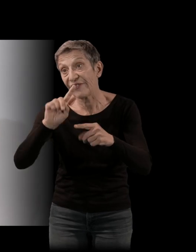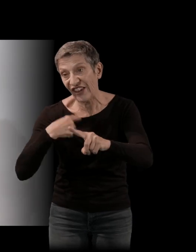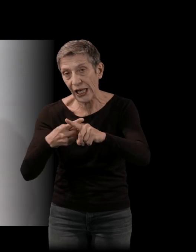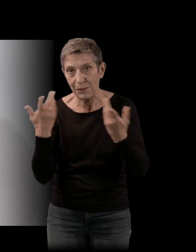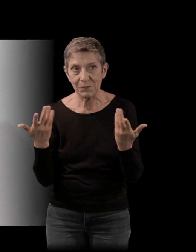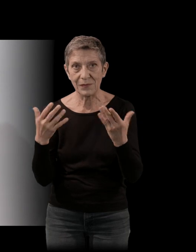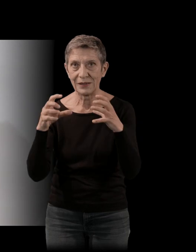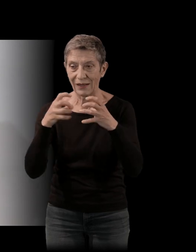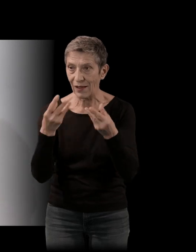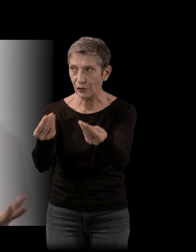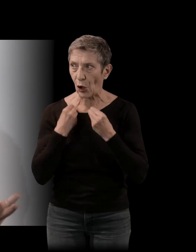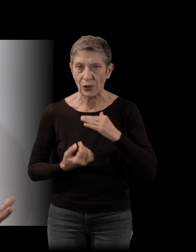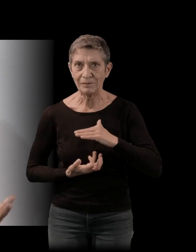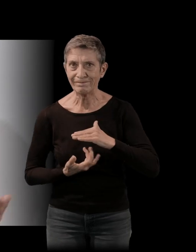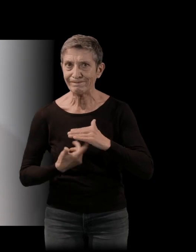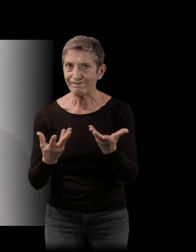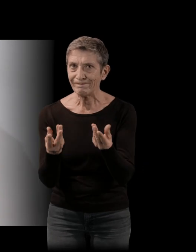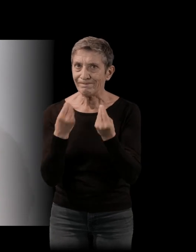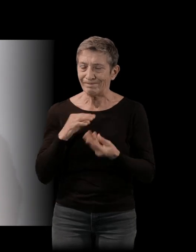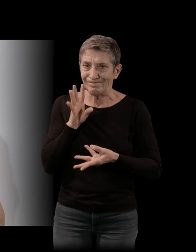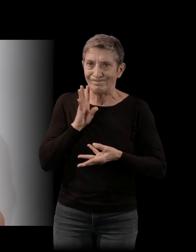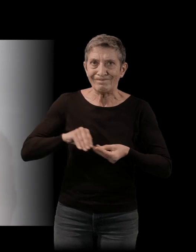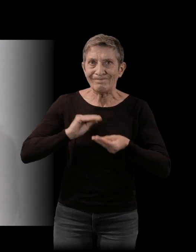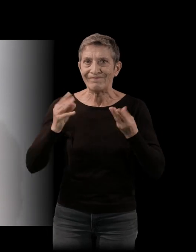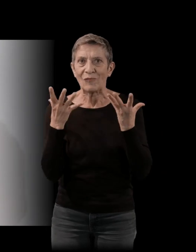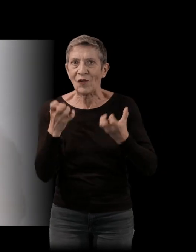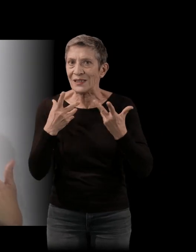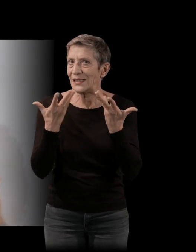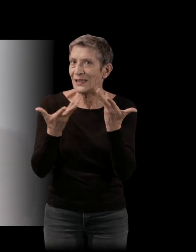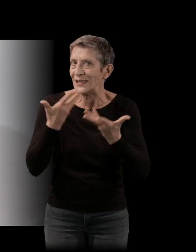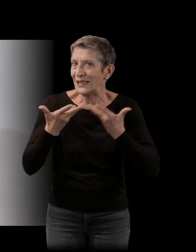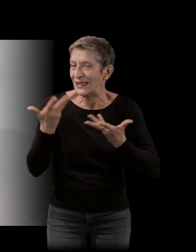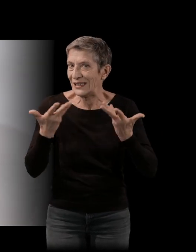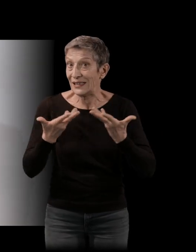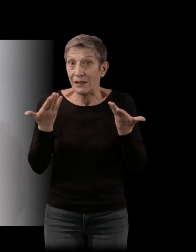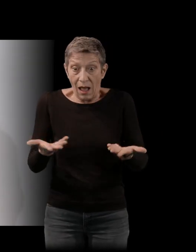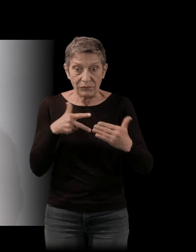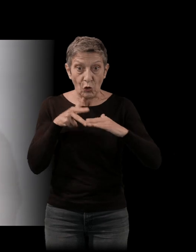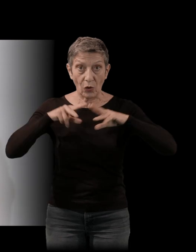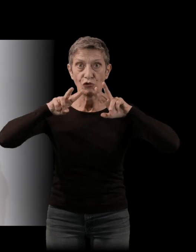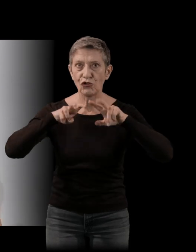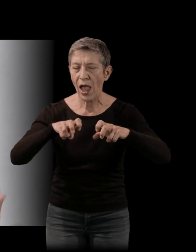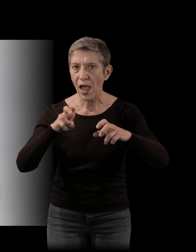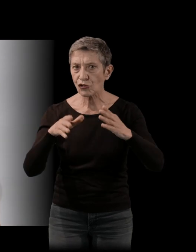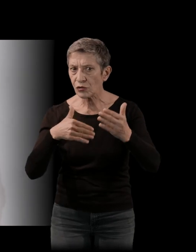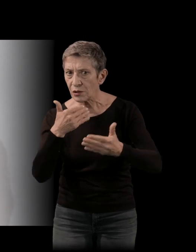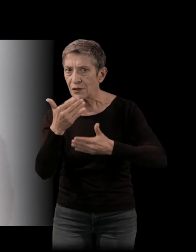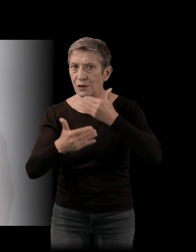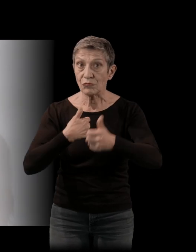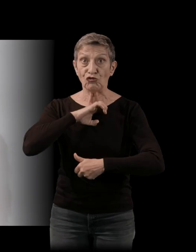nous titille, qui nous interpelle. Et puis à partir de là, on va commencer à chercher un petit peu des choses, à essayer de comprendre soi-même pourquoi ce